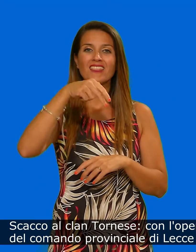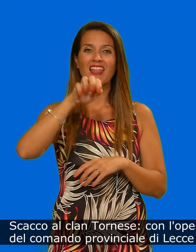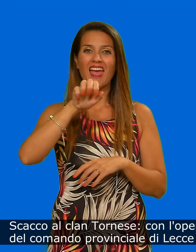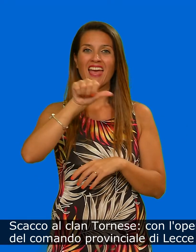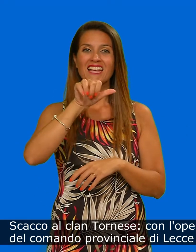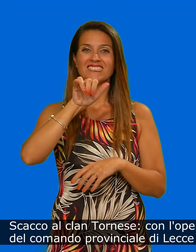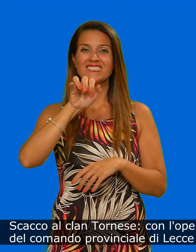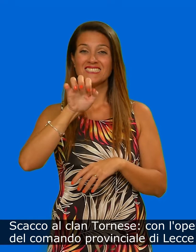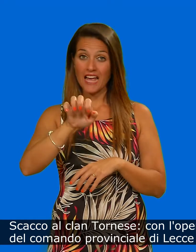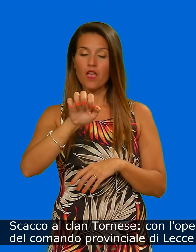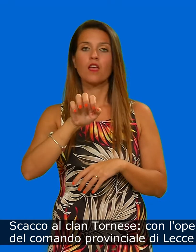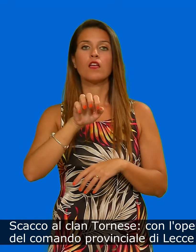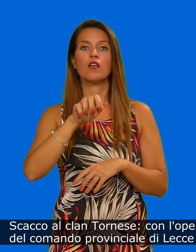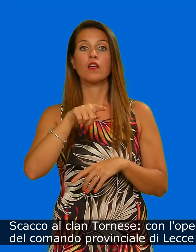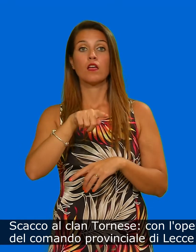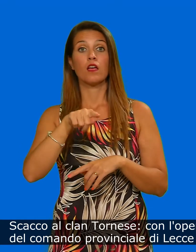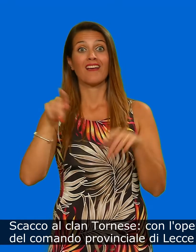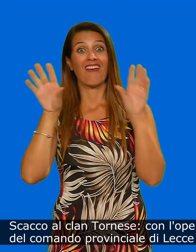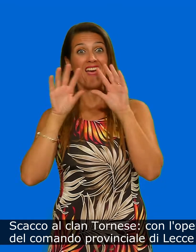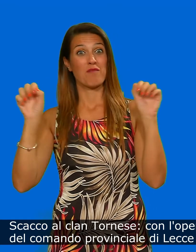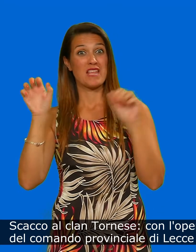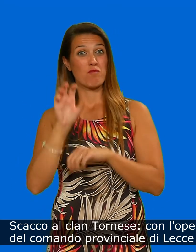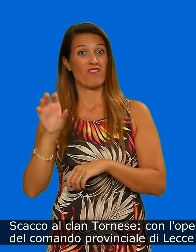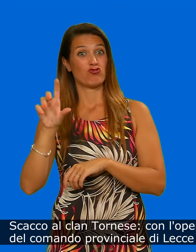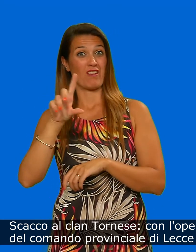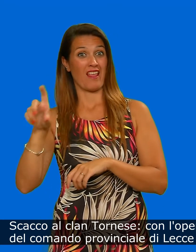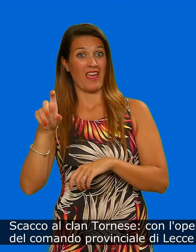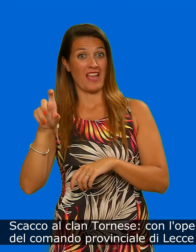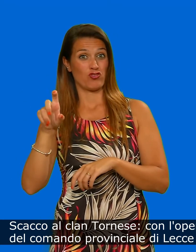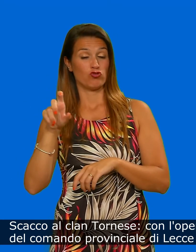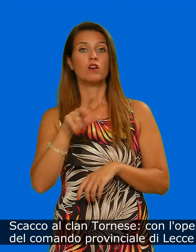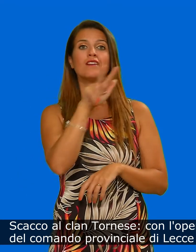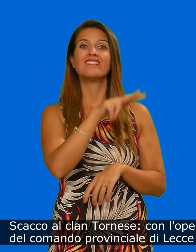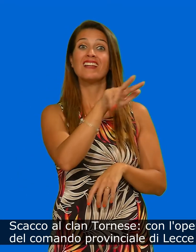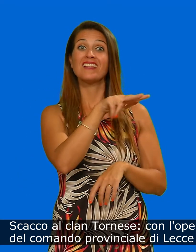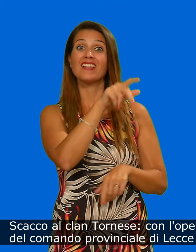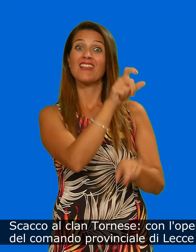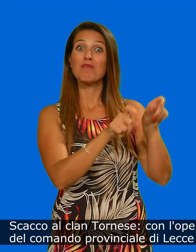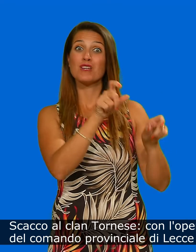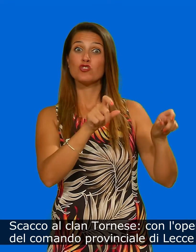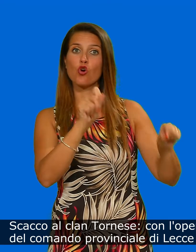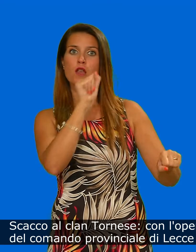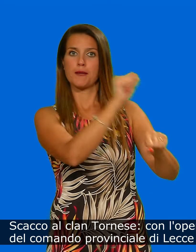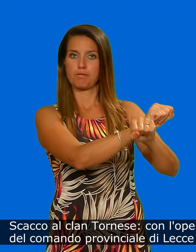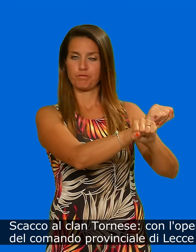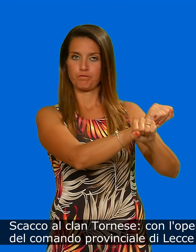Con l'operazione Labirinto, i carabinieri del Comando Provinciale di Lecce